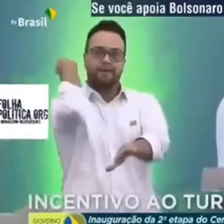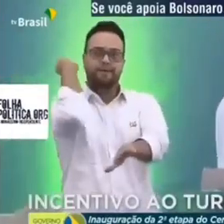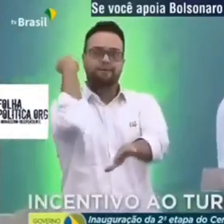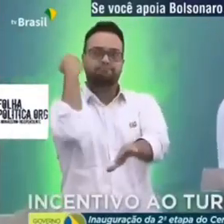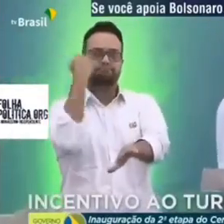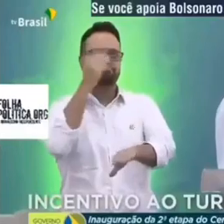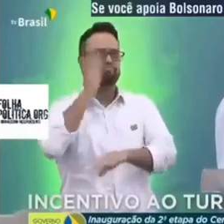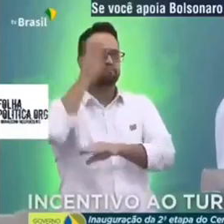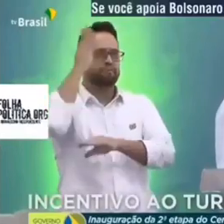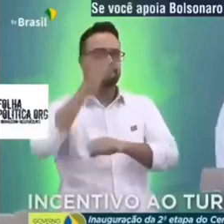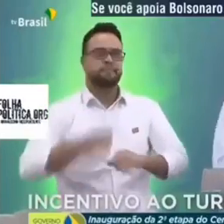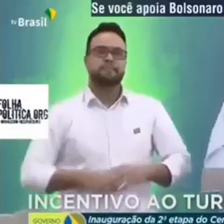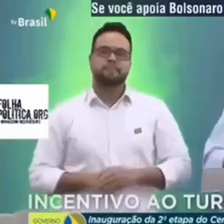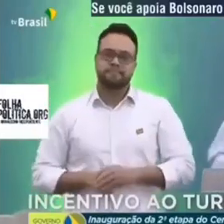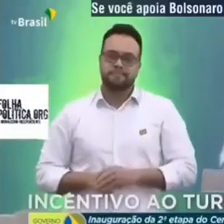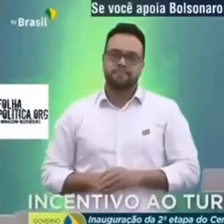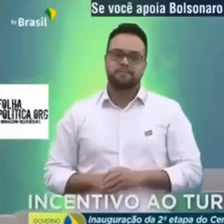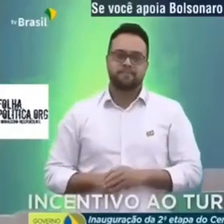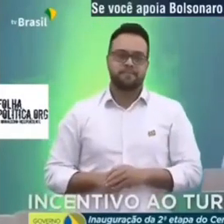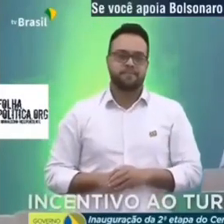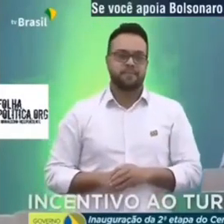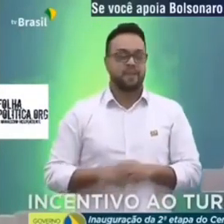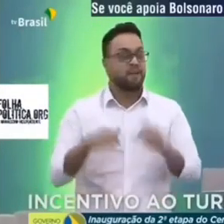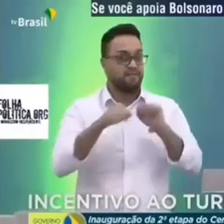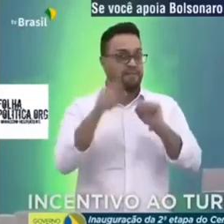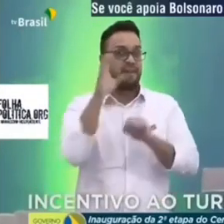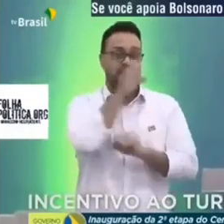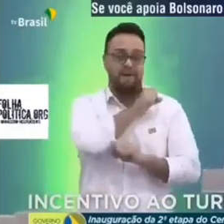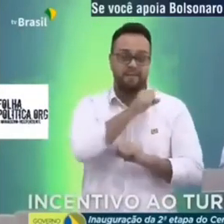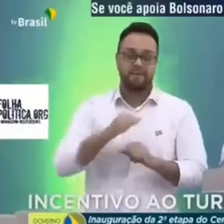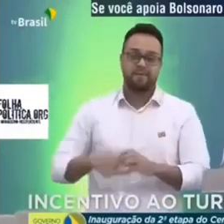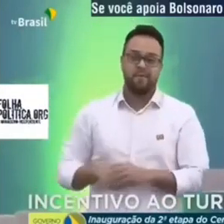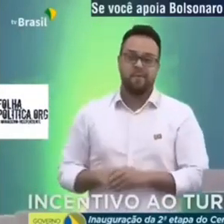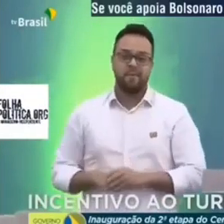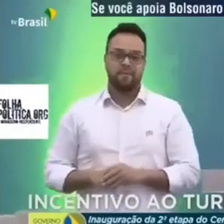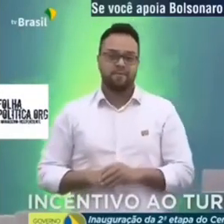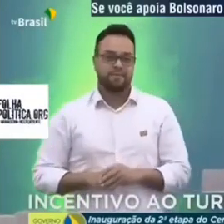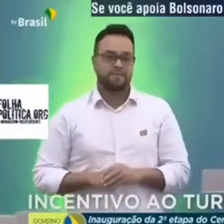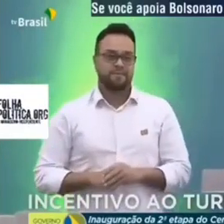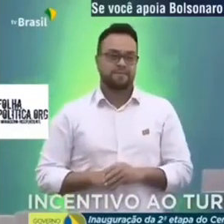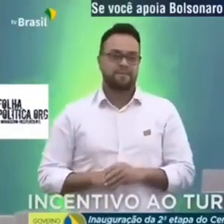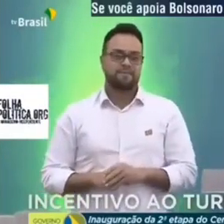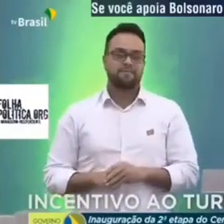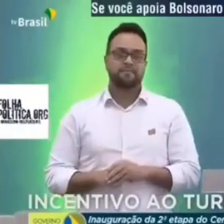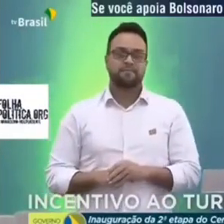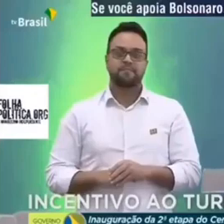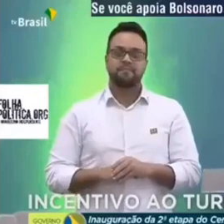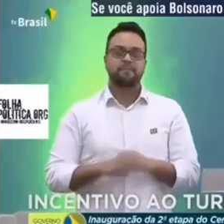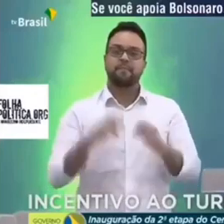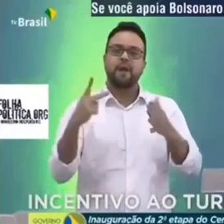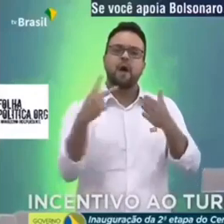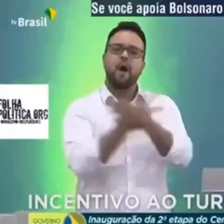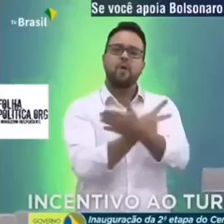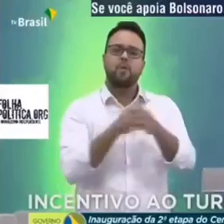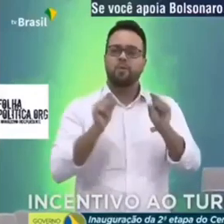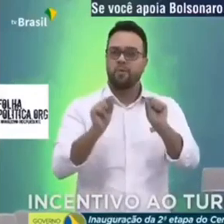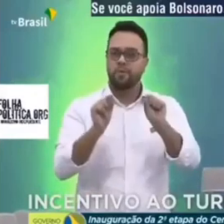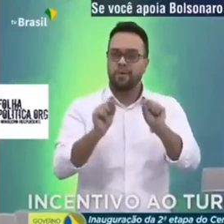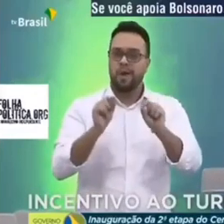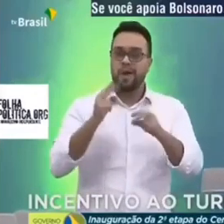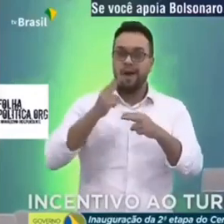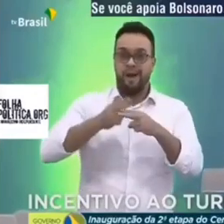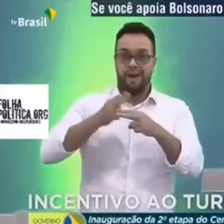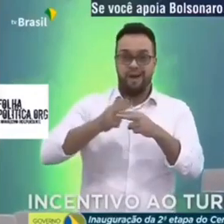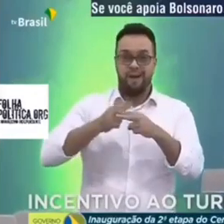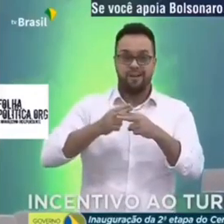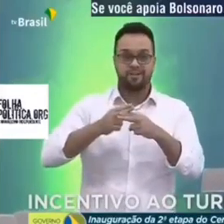pode cobrar fazer rápido, já estou levando bronca aqui o que acontece é o seguinte, a Caixa